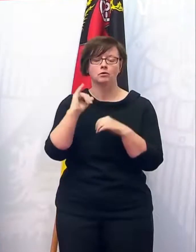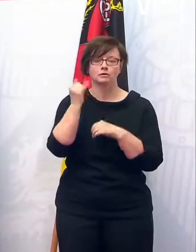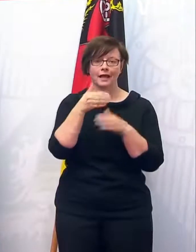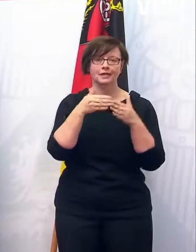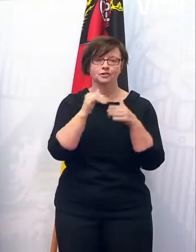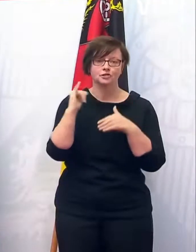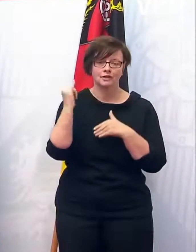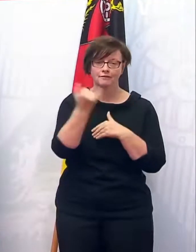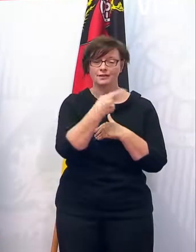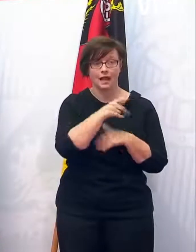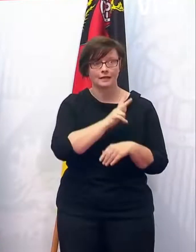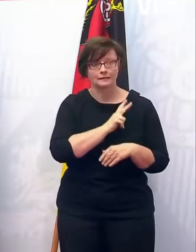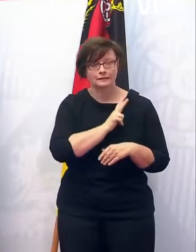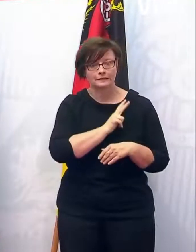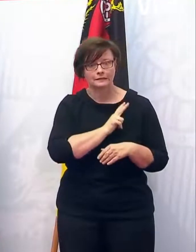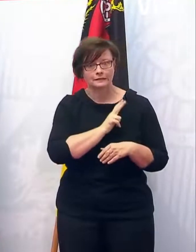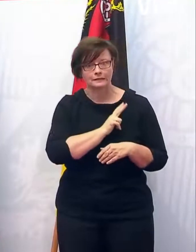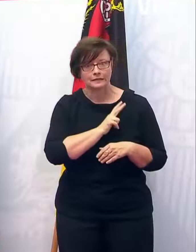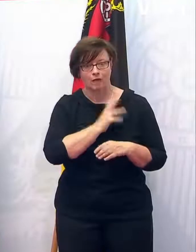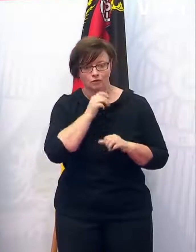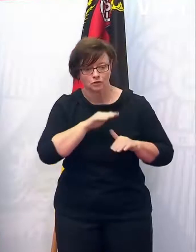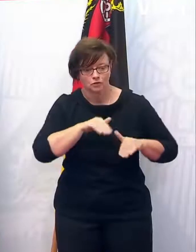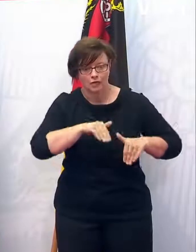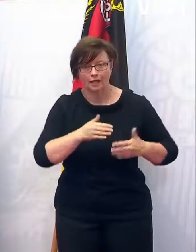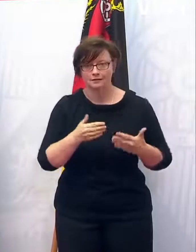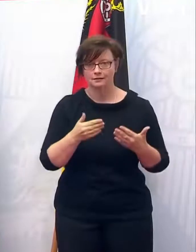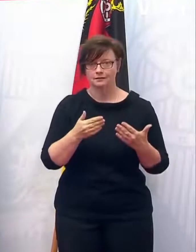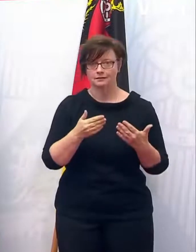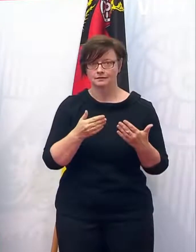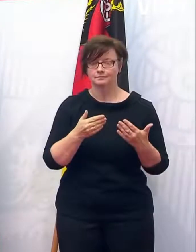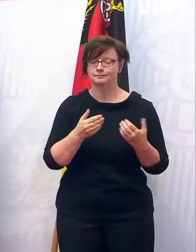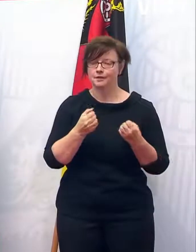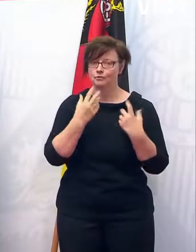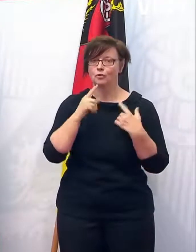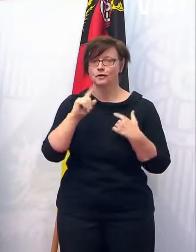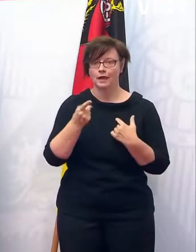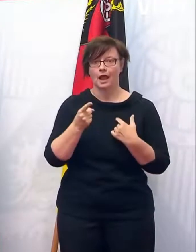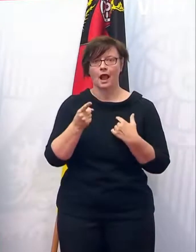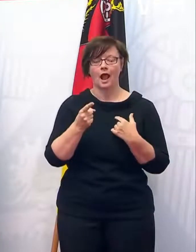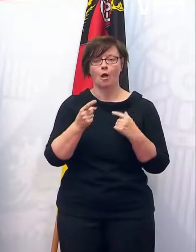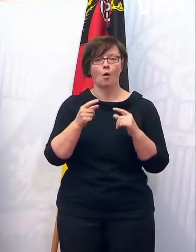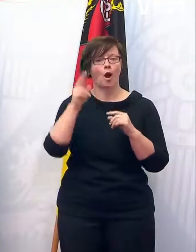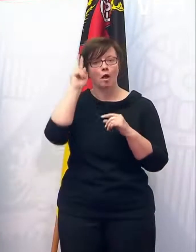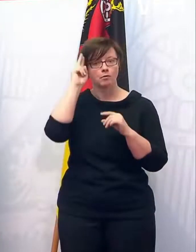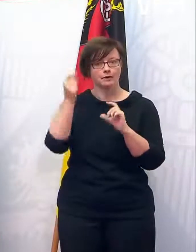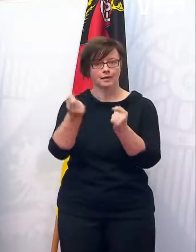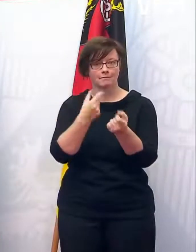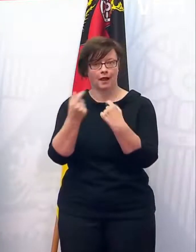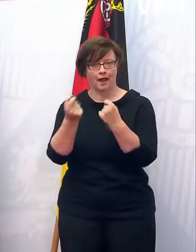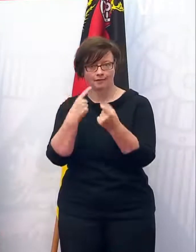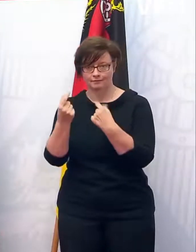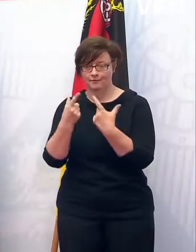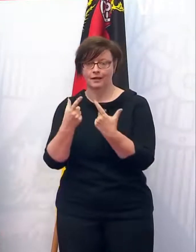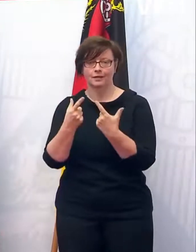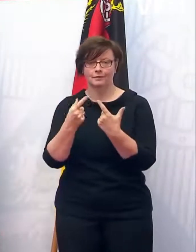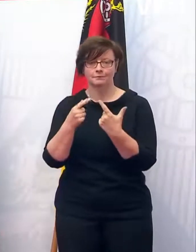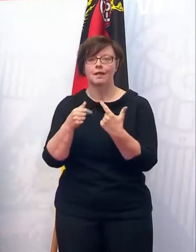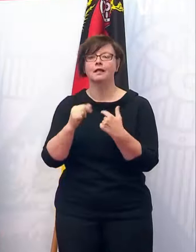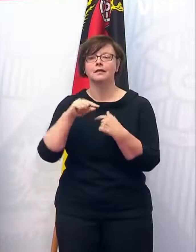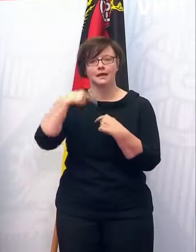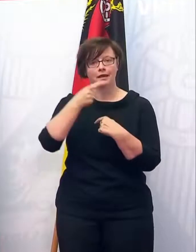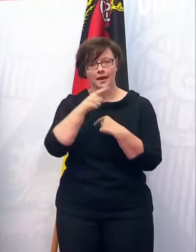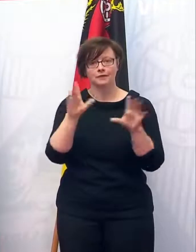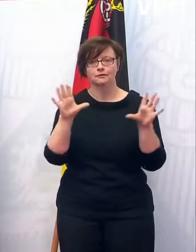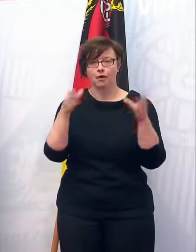Schiffsreisen, die warten auch alle auf Antworten, Veranstaltungen. Natürlich auch haben wir Zuschriften von den Bordellen. Diese Fragen werden wir in diesem ganzen